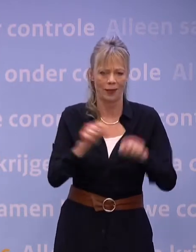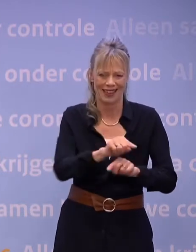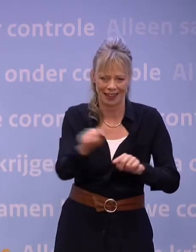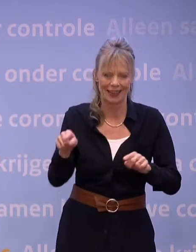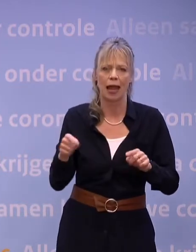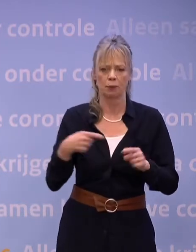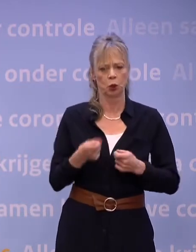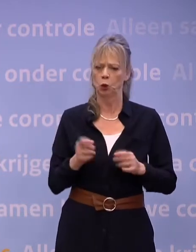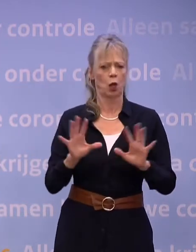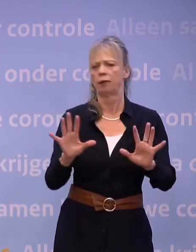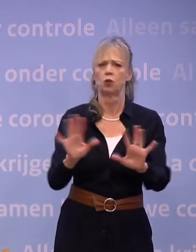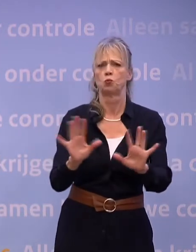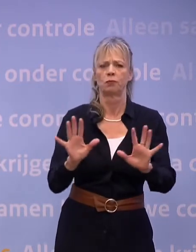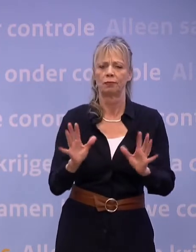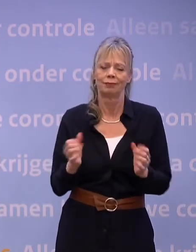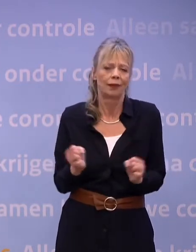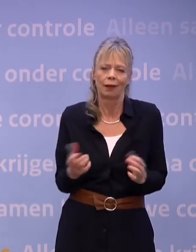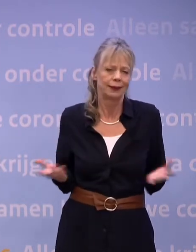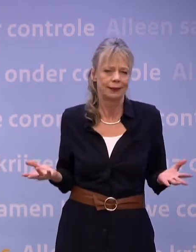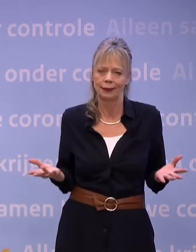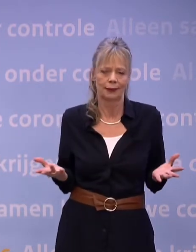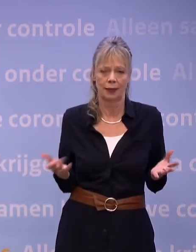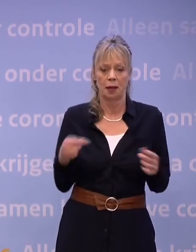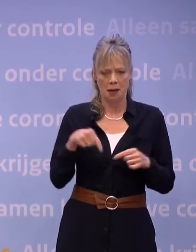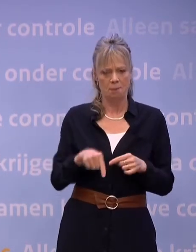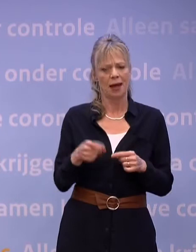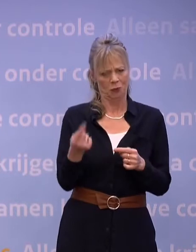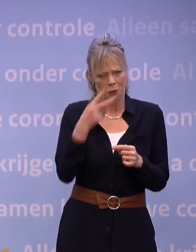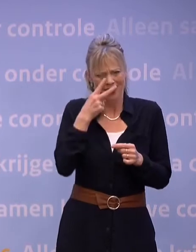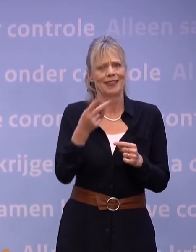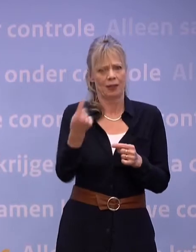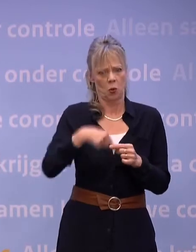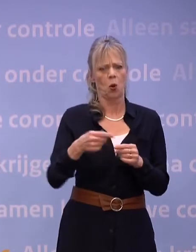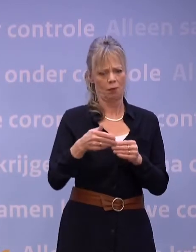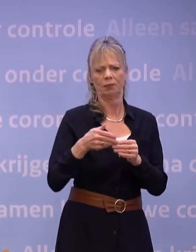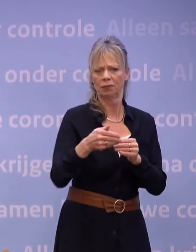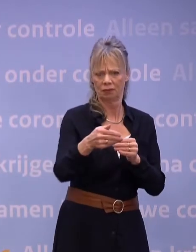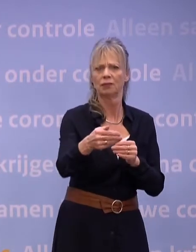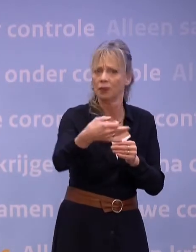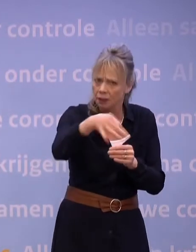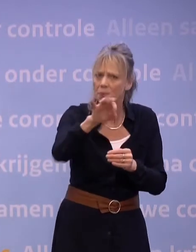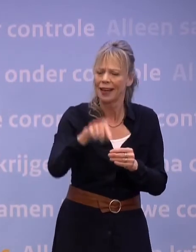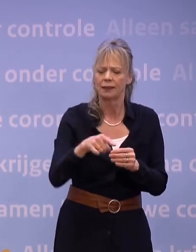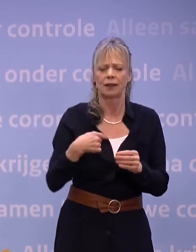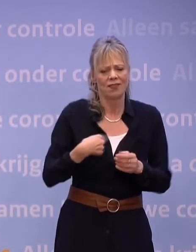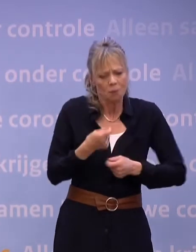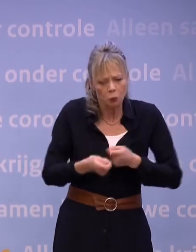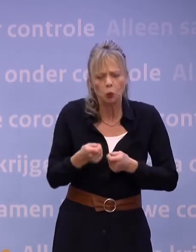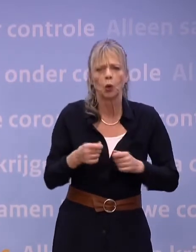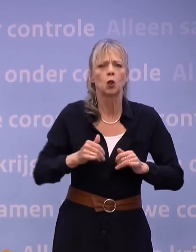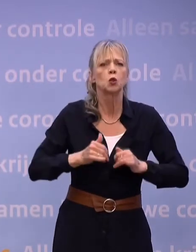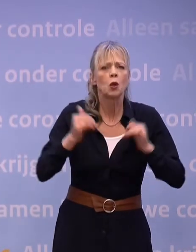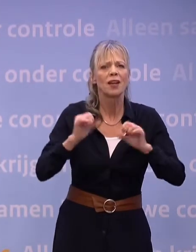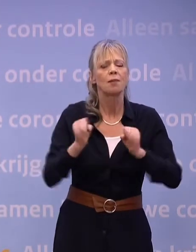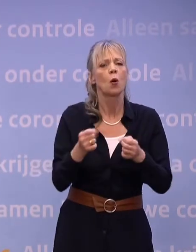nu we licht zien aan het eind van de tunnel... ...is het belangrijk dat we zoveel mogelijk bedrijven en